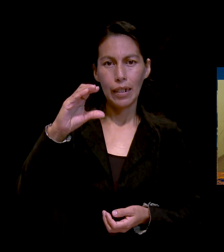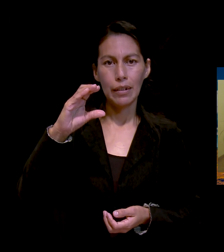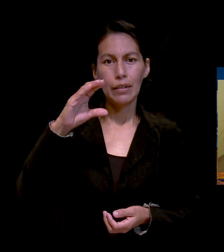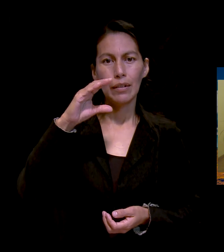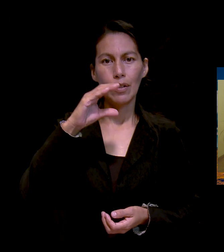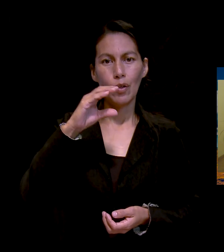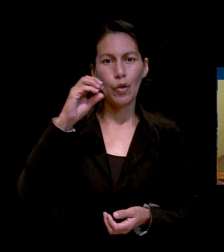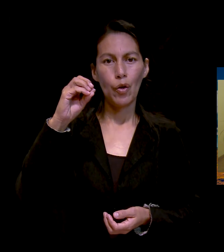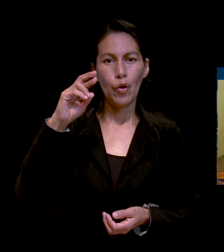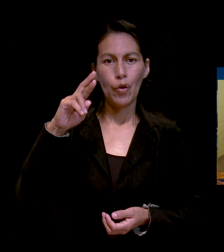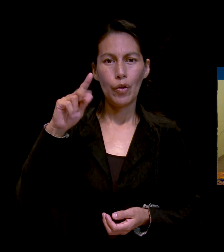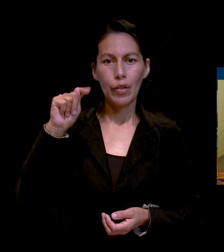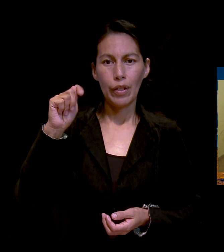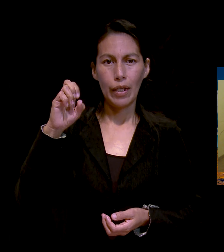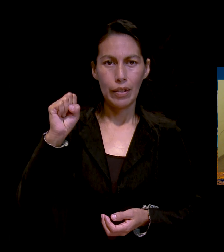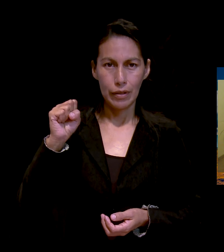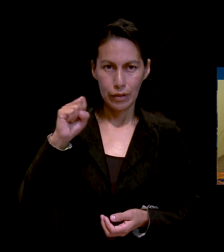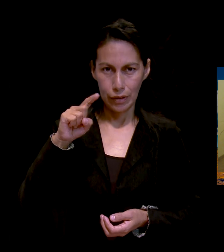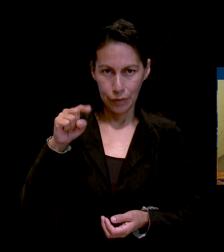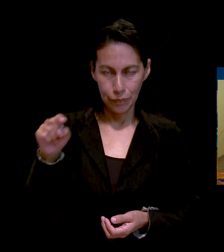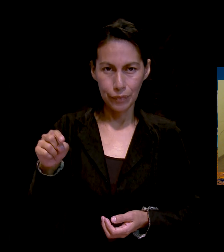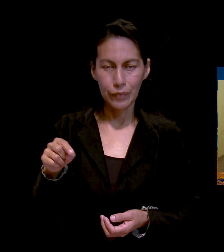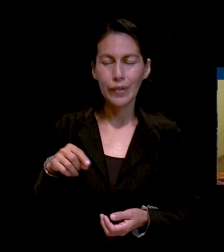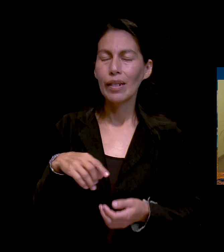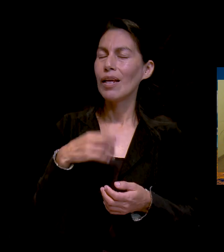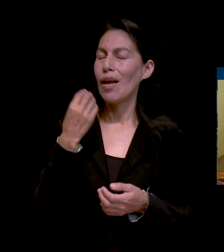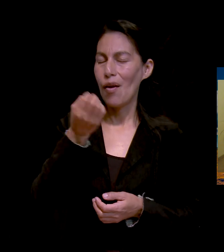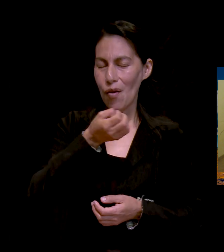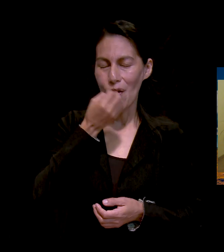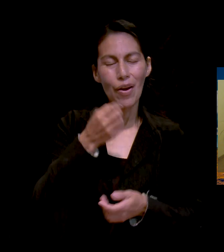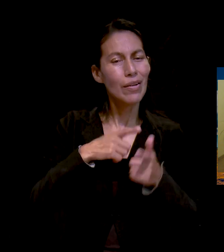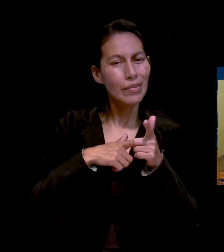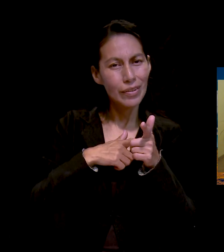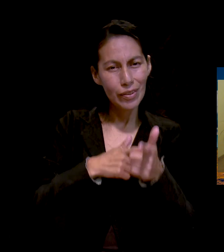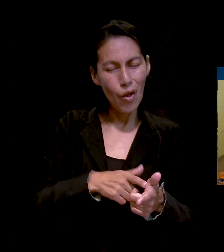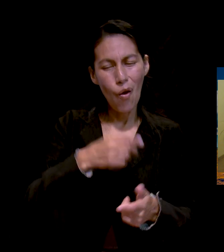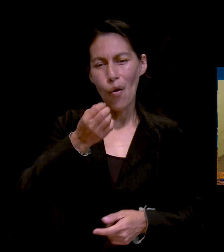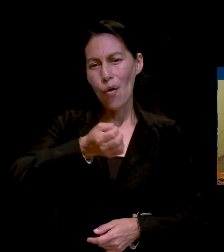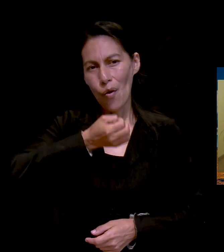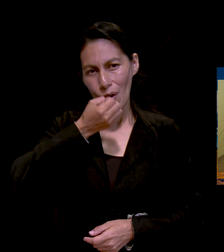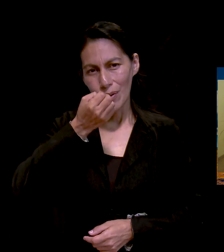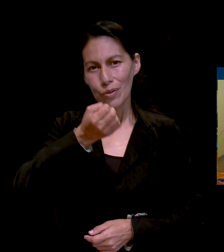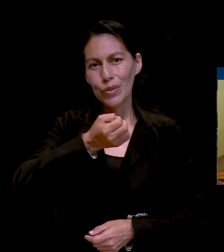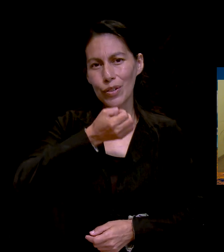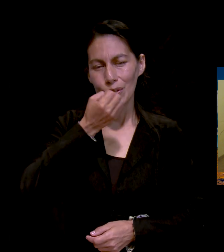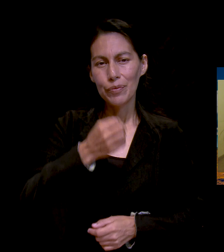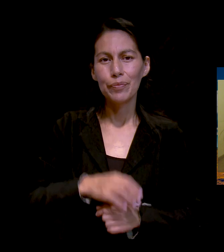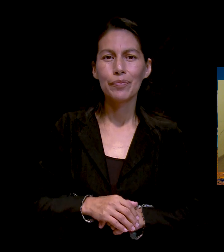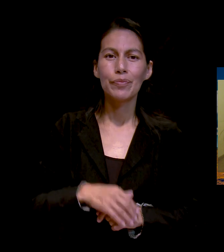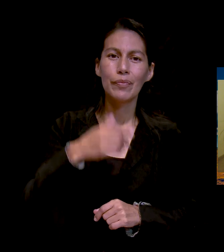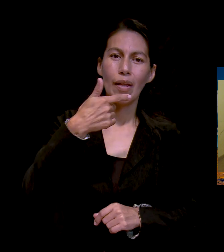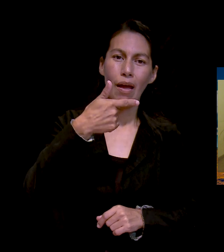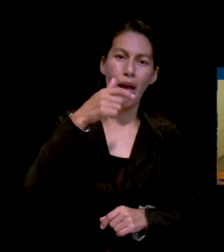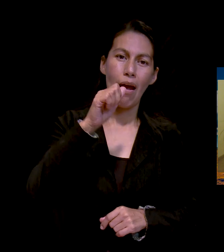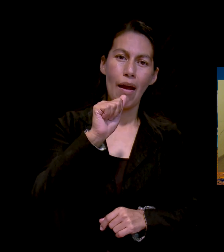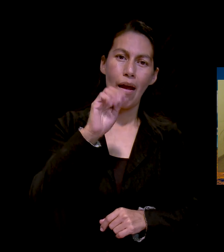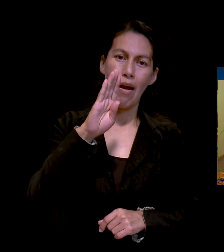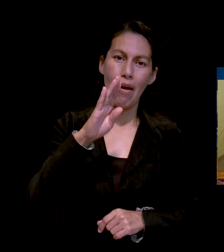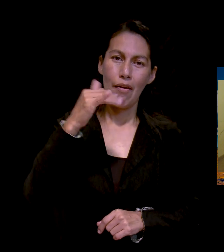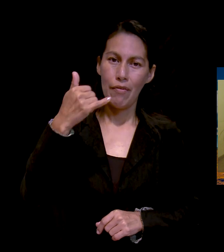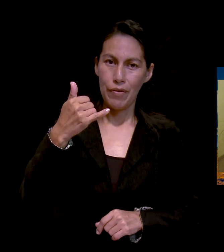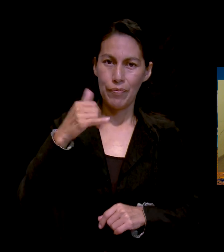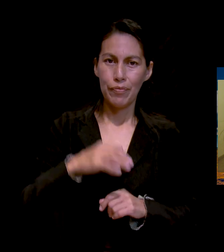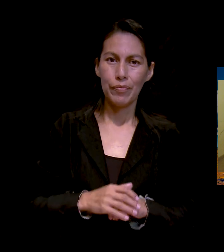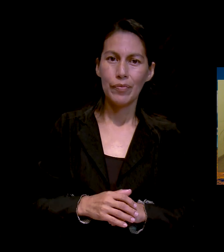vamos a dejar. No lo vamos a desamparar. En oración estaremos. Gaby, oremos por las familias que sufren